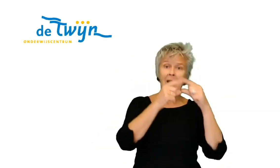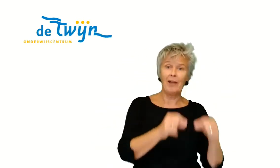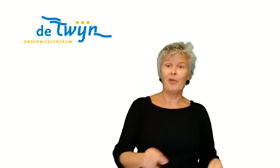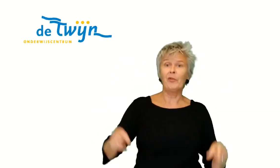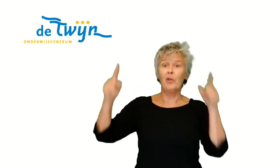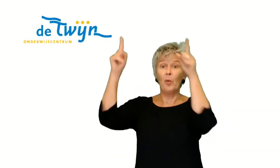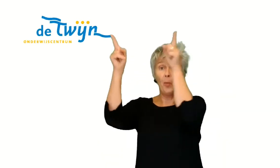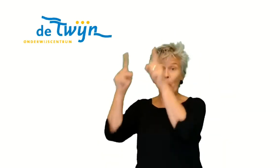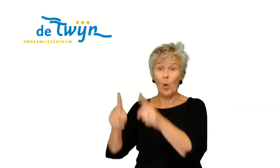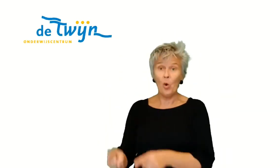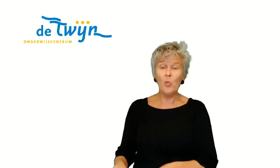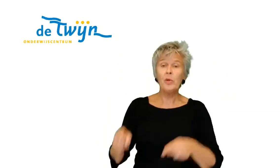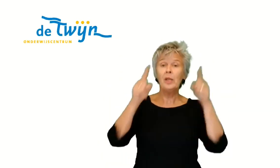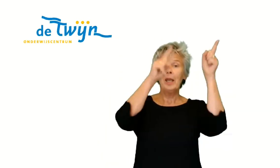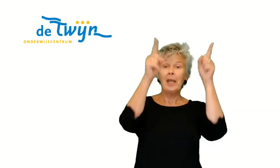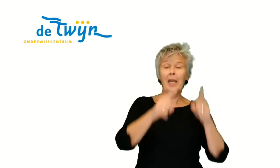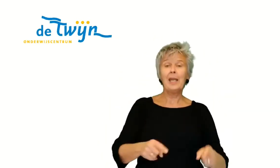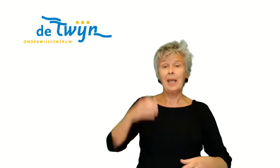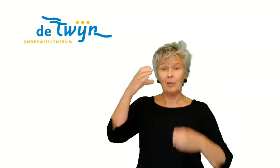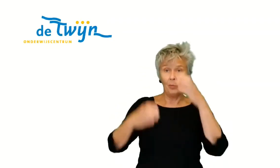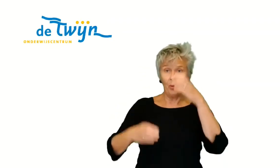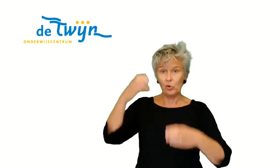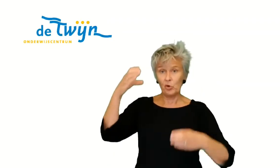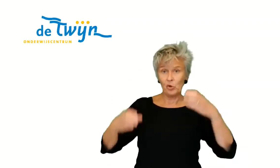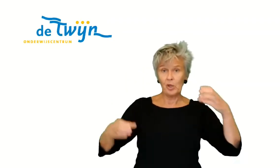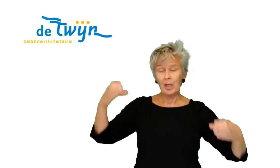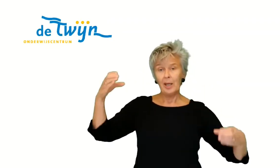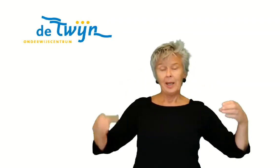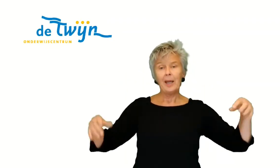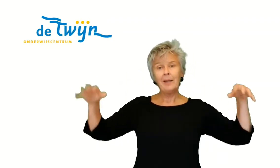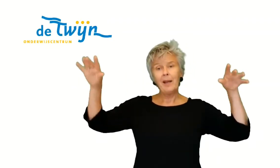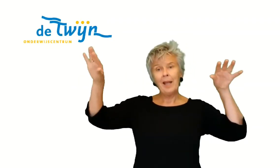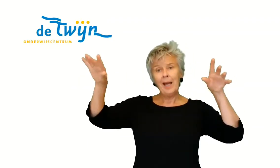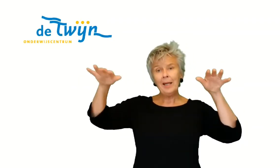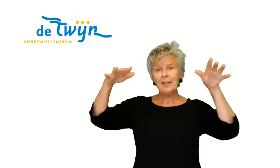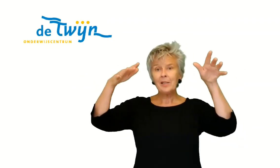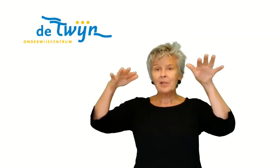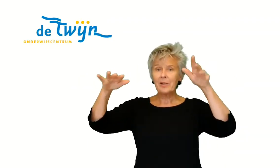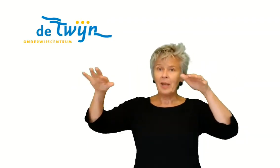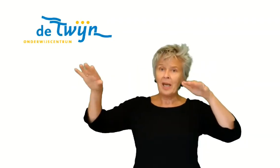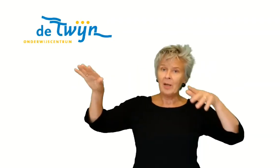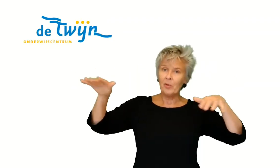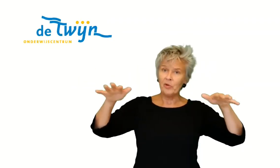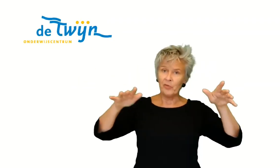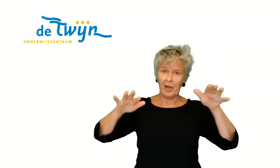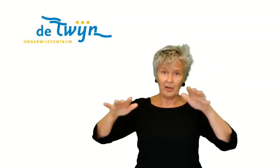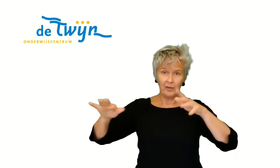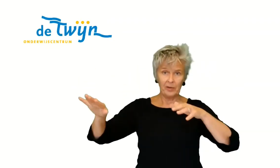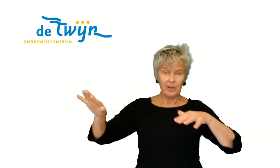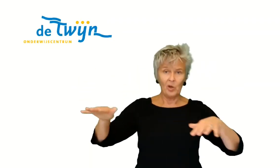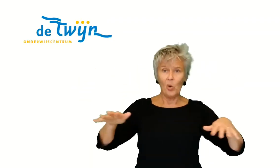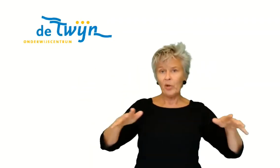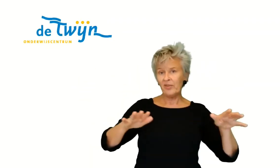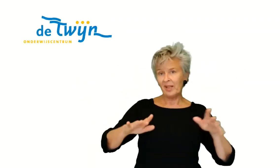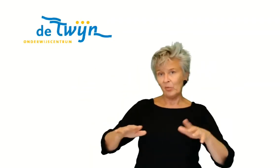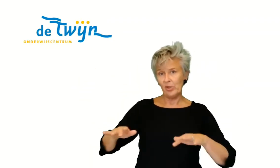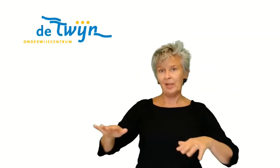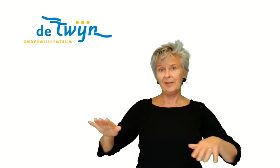van de bomen in het bos. En dan laat je ze helemaal dwarrelen. Je hoort het aan de muziek.